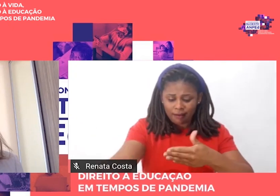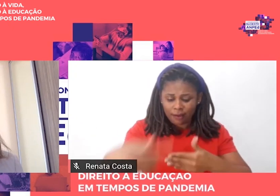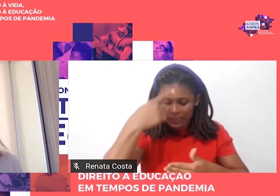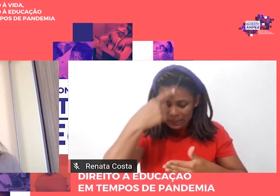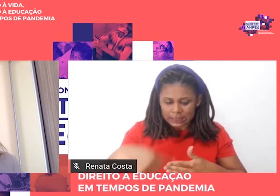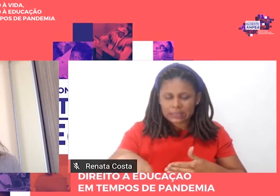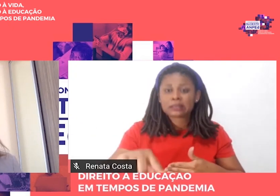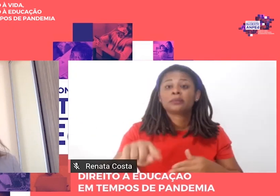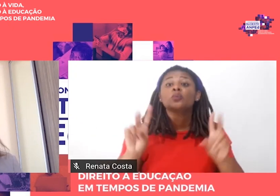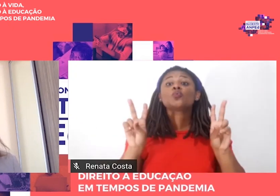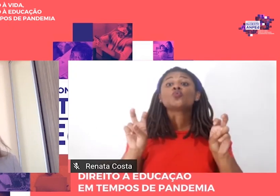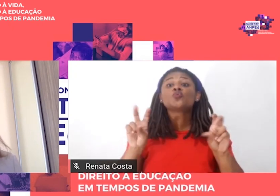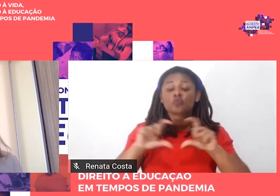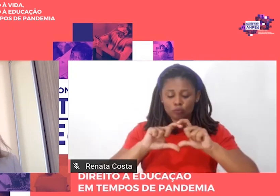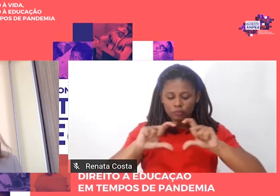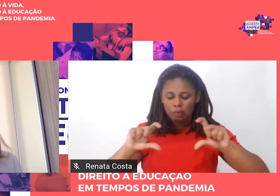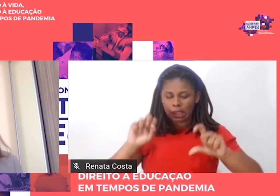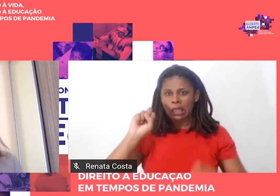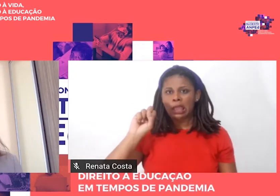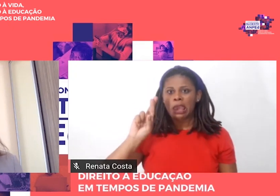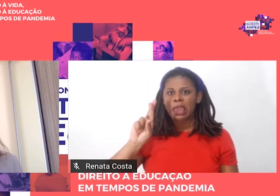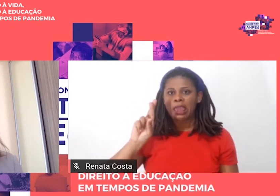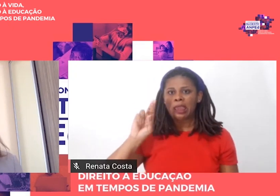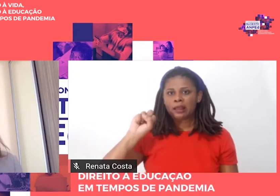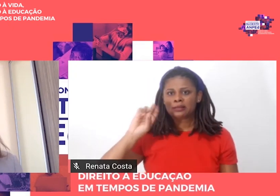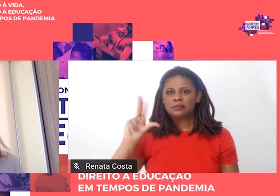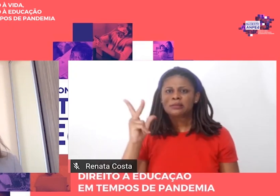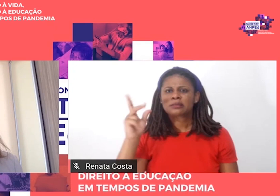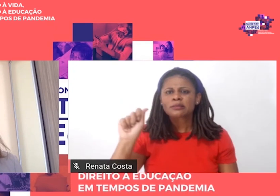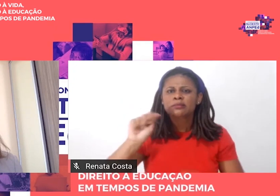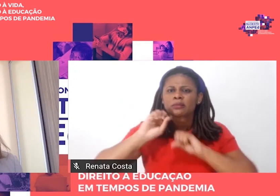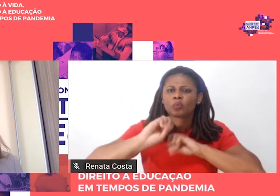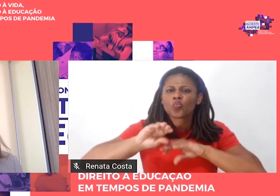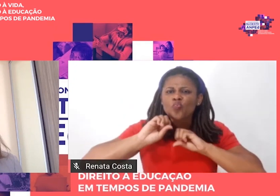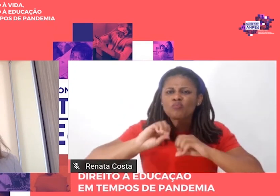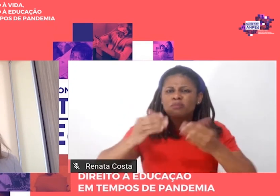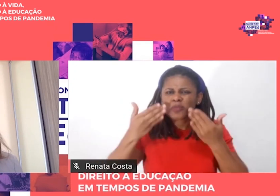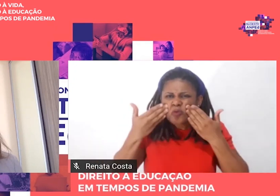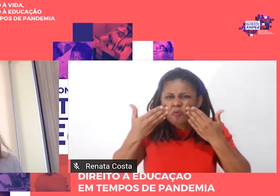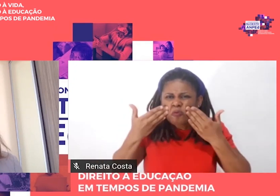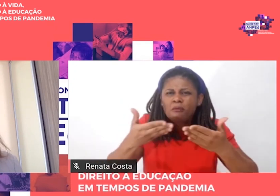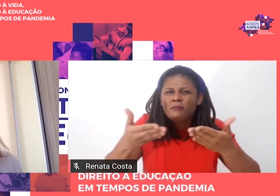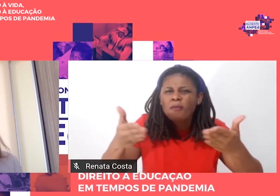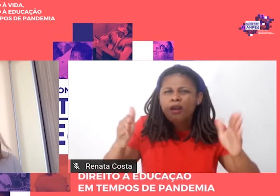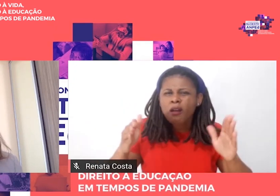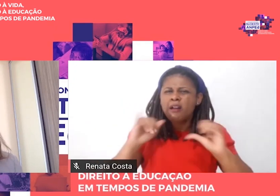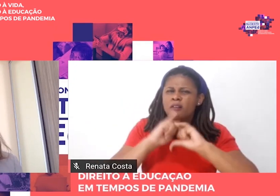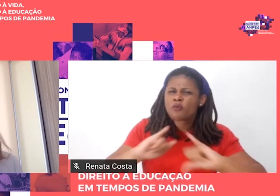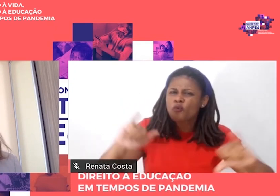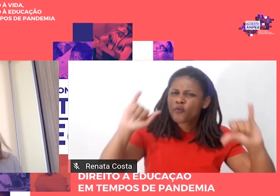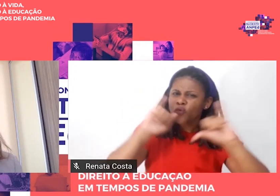educativas a gente vai dar ampla visibilidade a elas e será